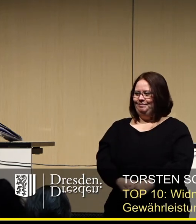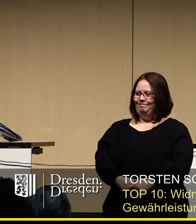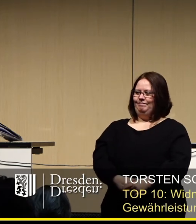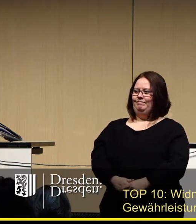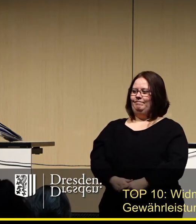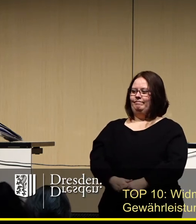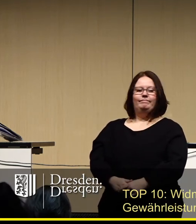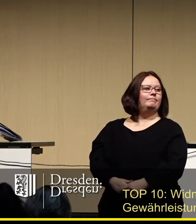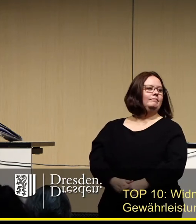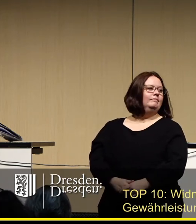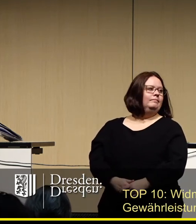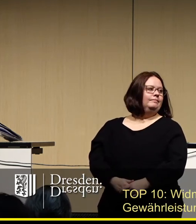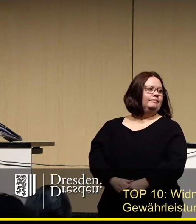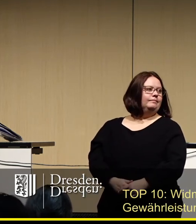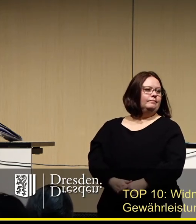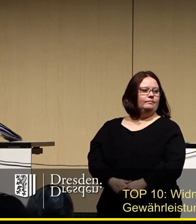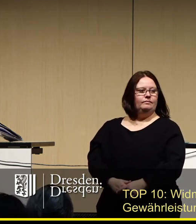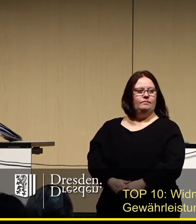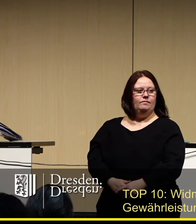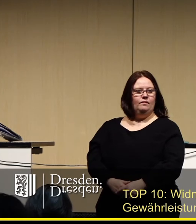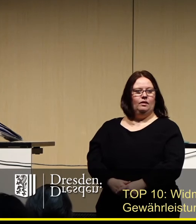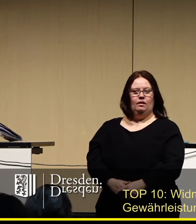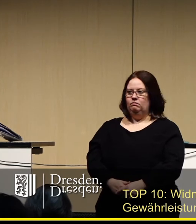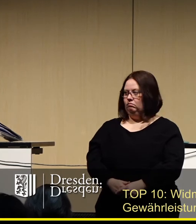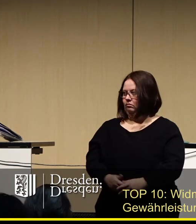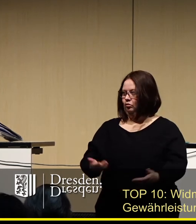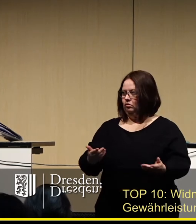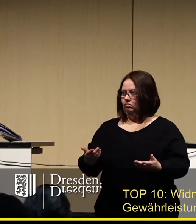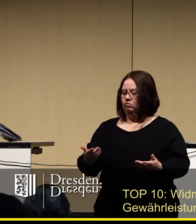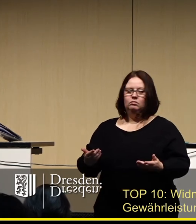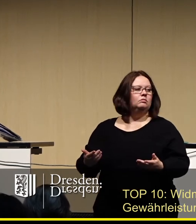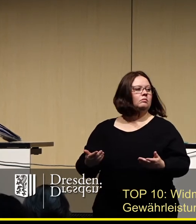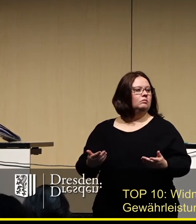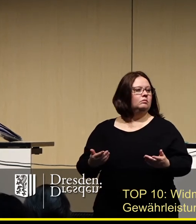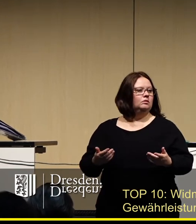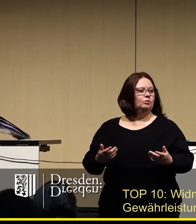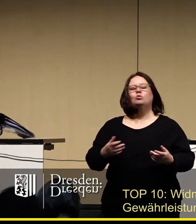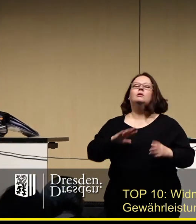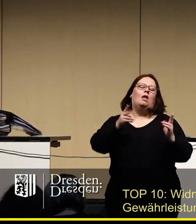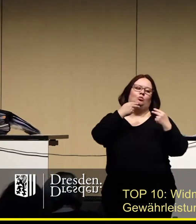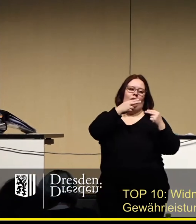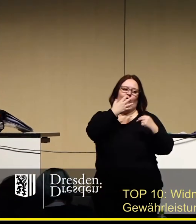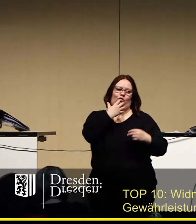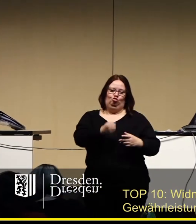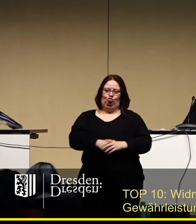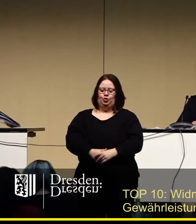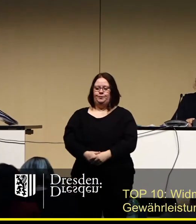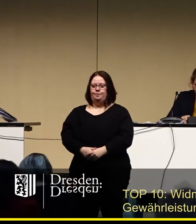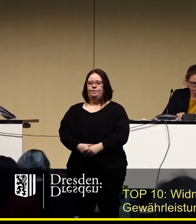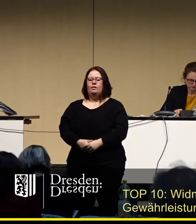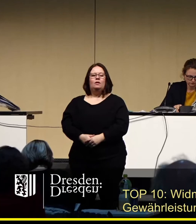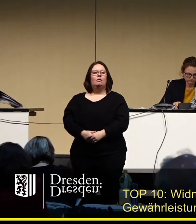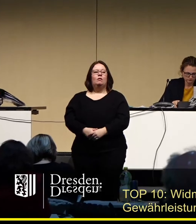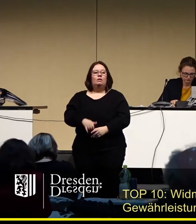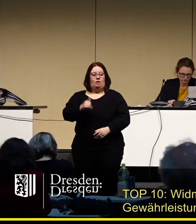Vielen Dank, Herr Schulz, für die Fragen. Bevor der nächste Redner, Herr Wirtz, dran kommt, will ich versuchen, die auch gleich zu beantworten. Ja, die